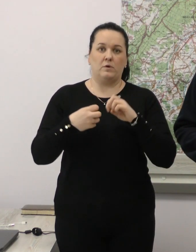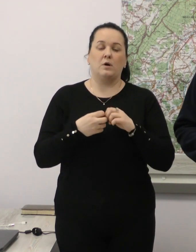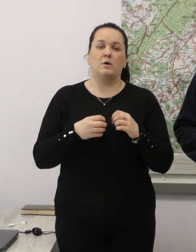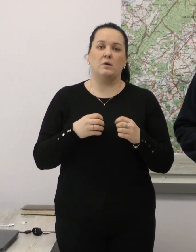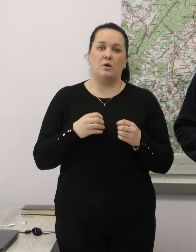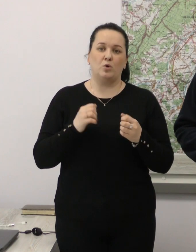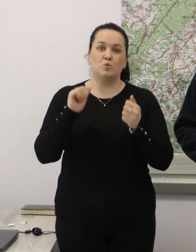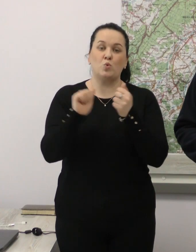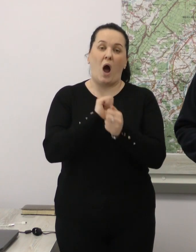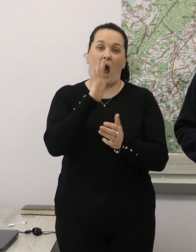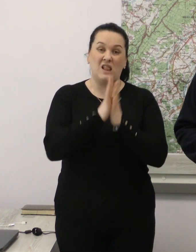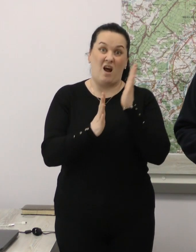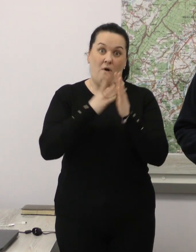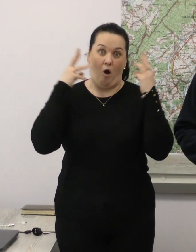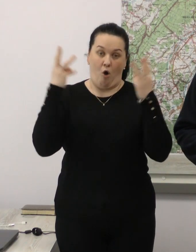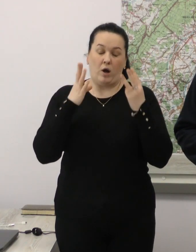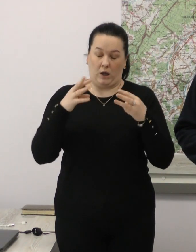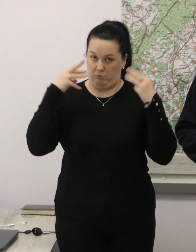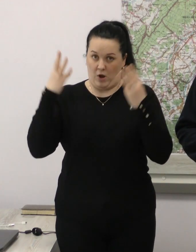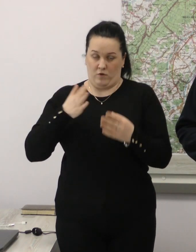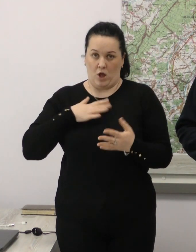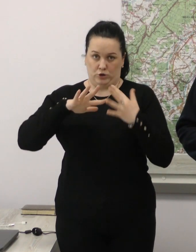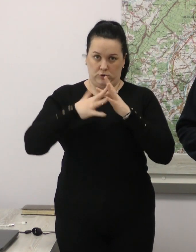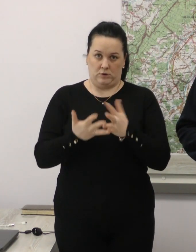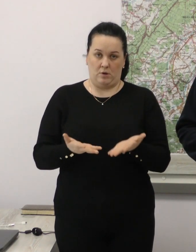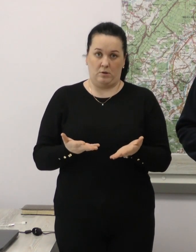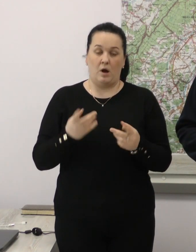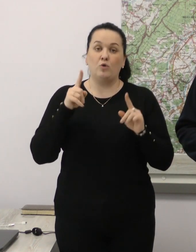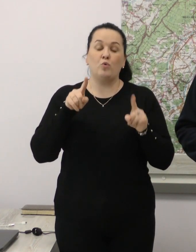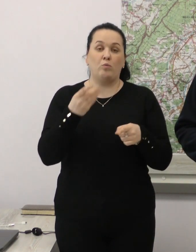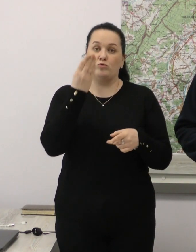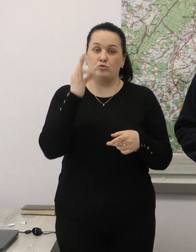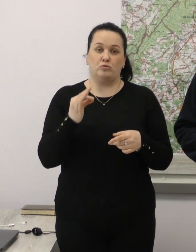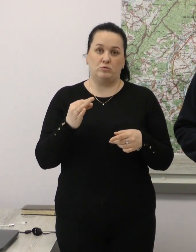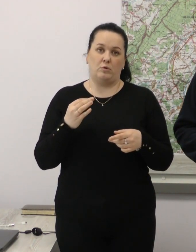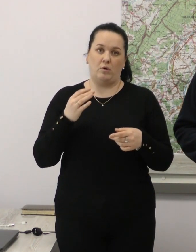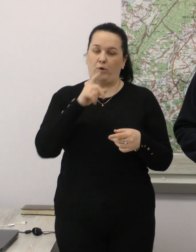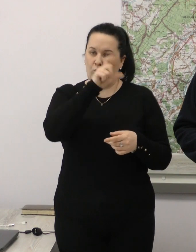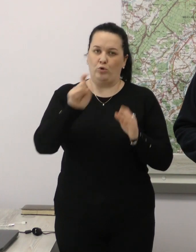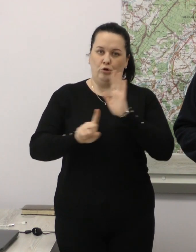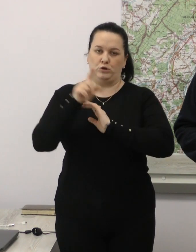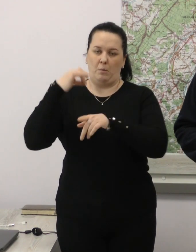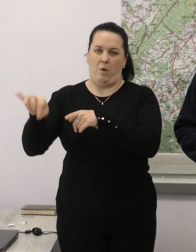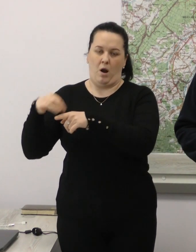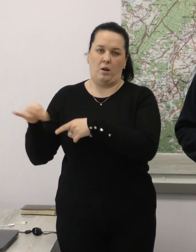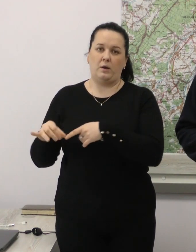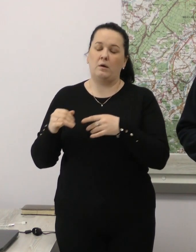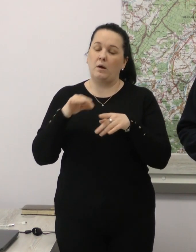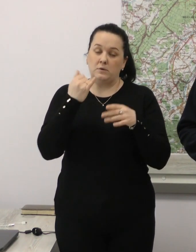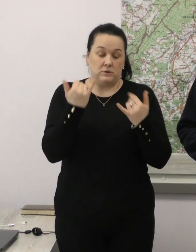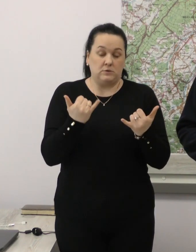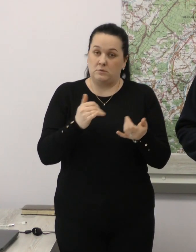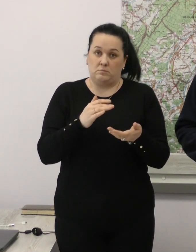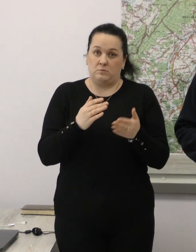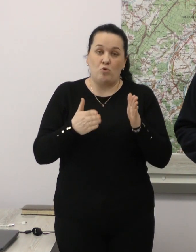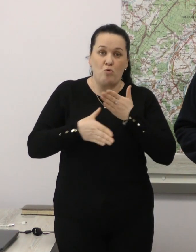Суха трава горить і палає в наших селах. А все тому, що активізувалися палії. Паління трави в нинішній